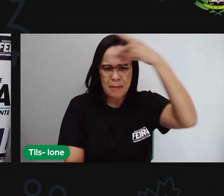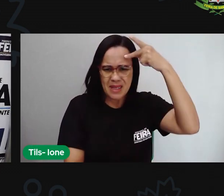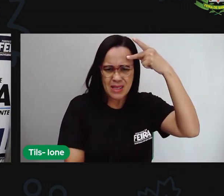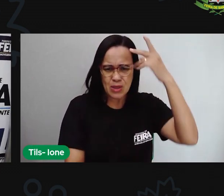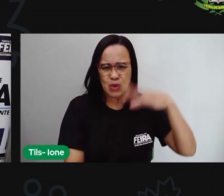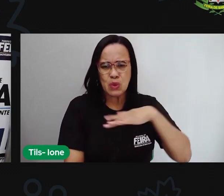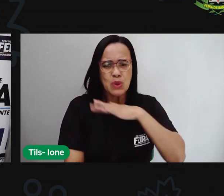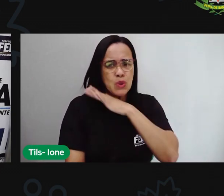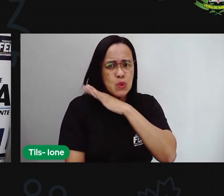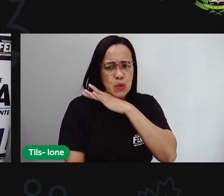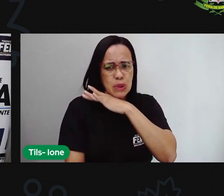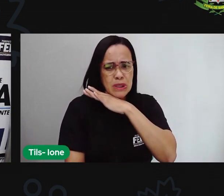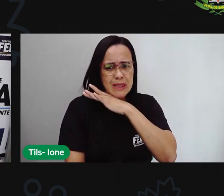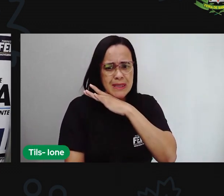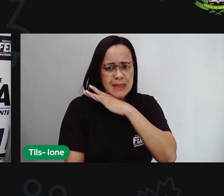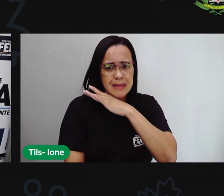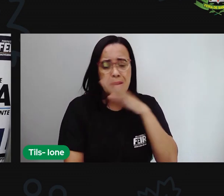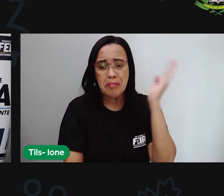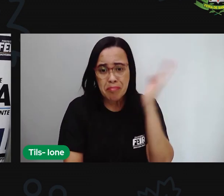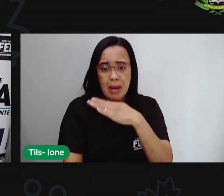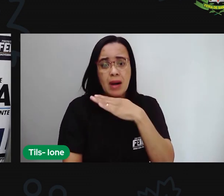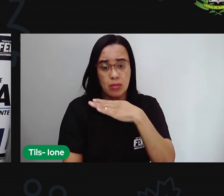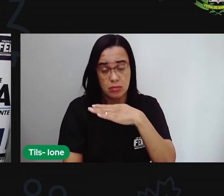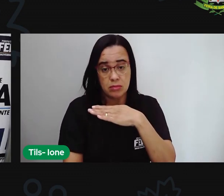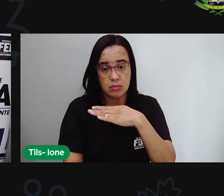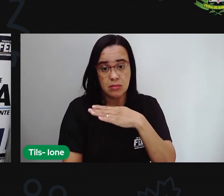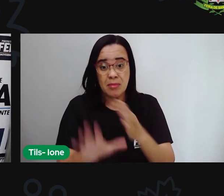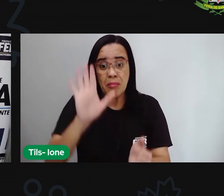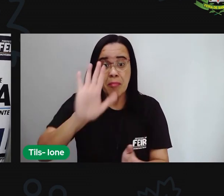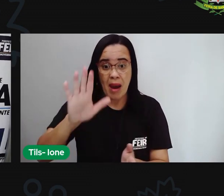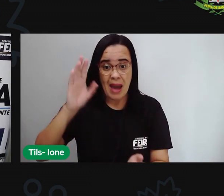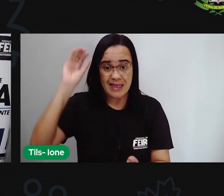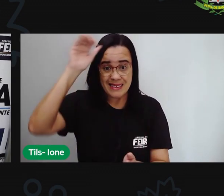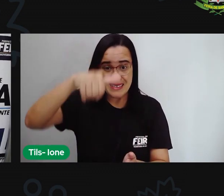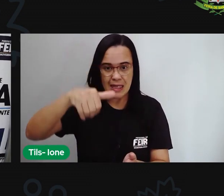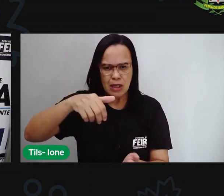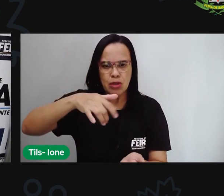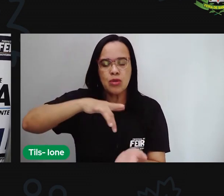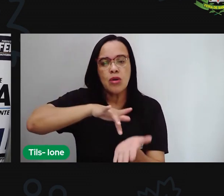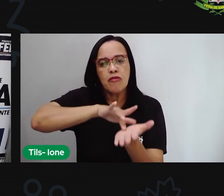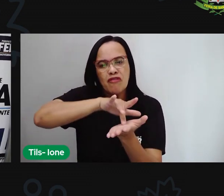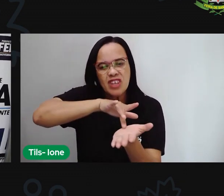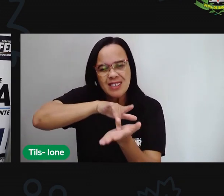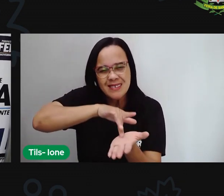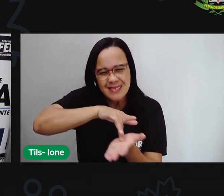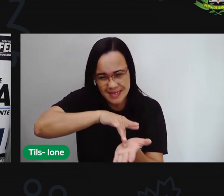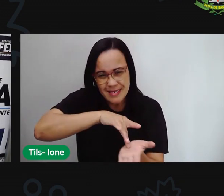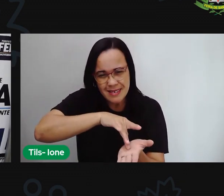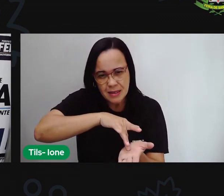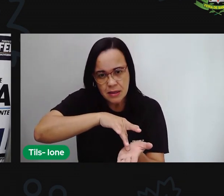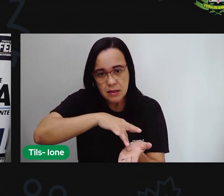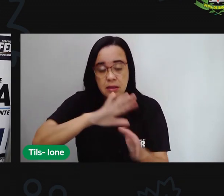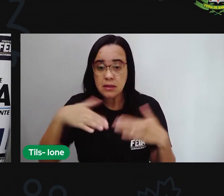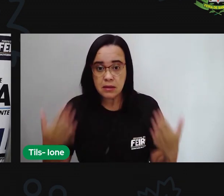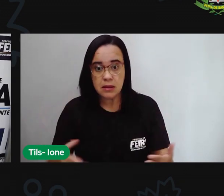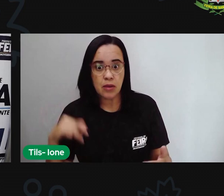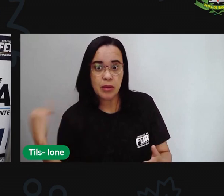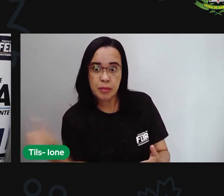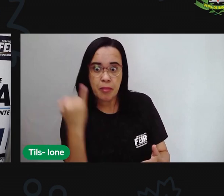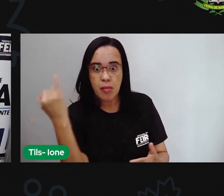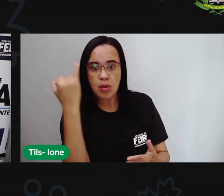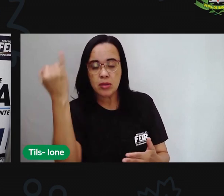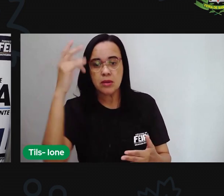más mas que se fazem de boazinhas é muito importante a gente lembrar